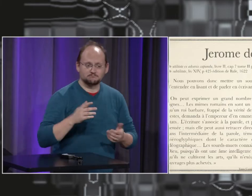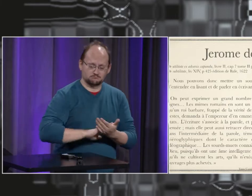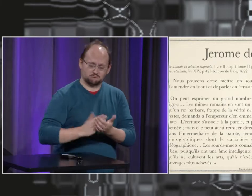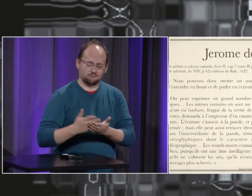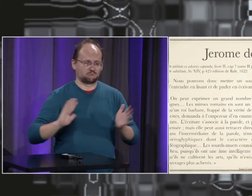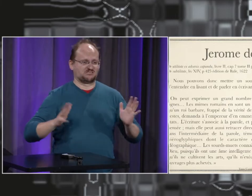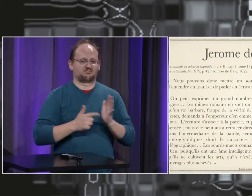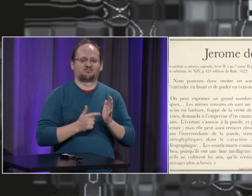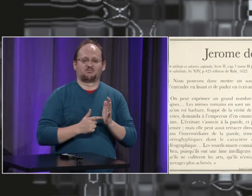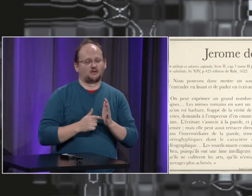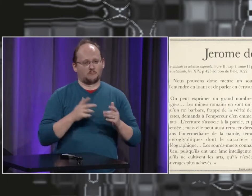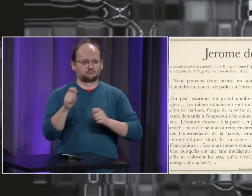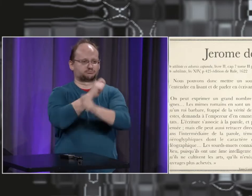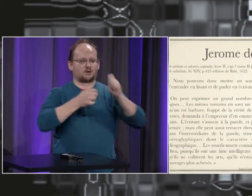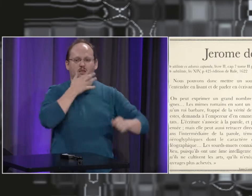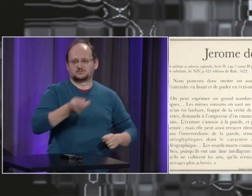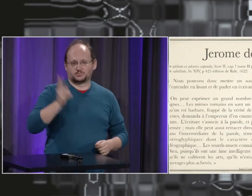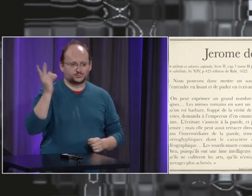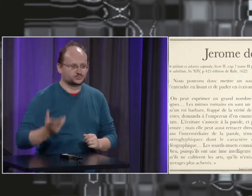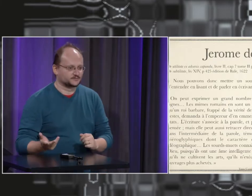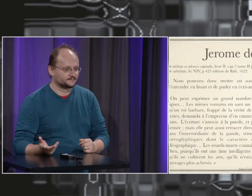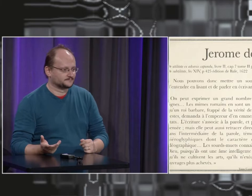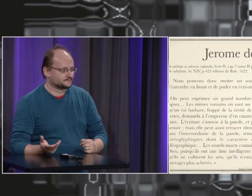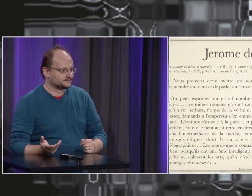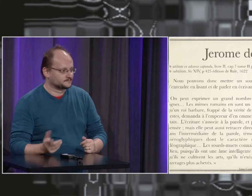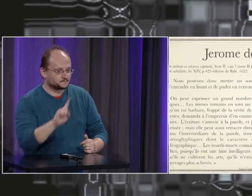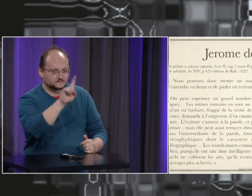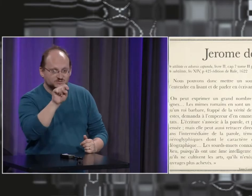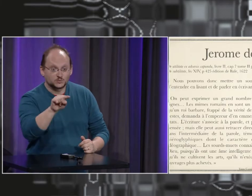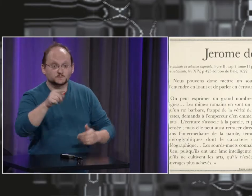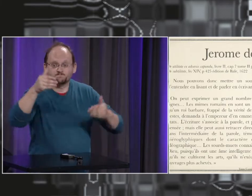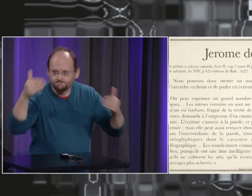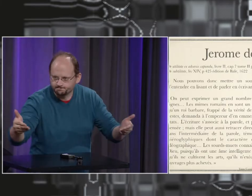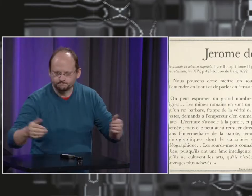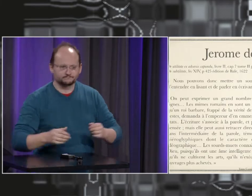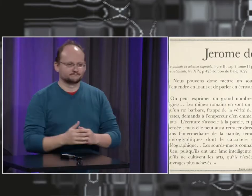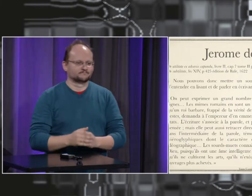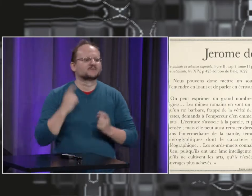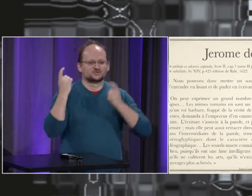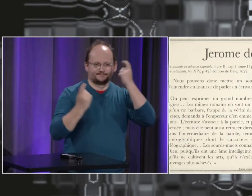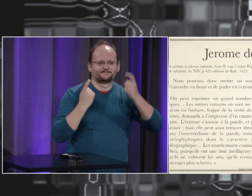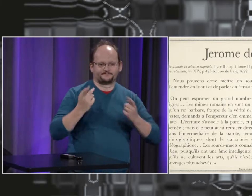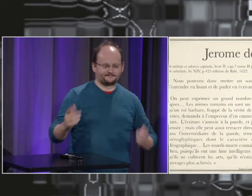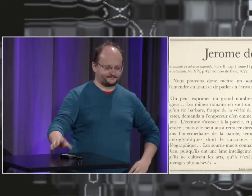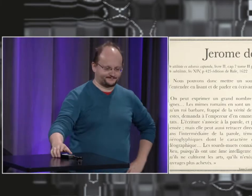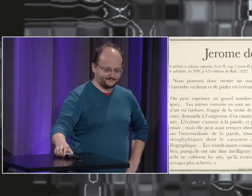qu'entendant qu'il y avait des langues différentes. Les échanges se faisaient grâce à la langue des signes ou grâce aux gestes à l'époque.